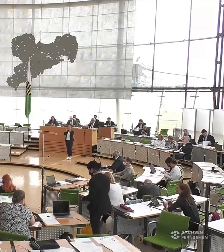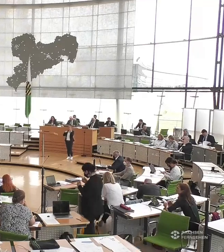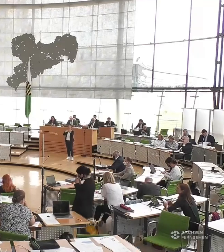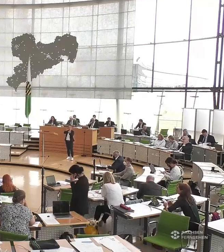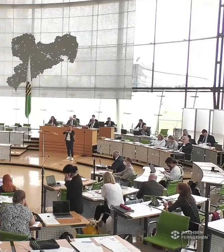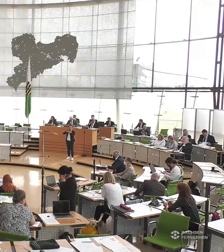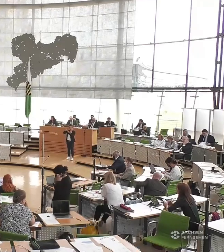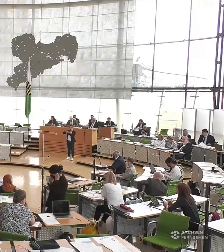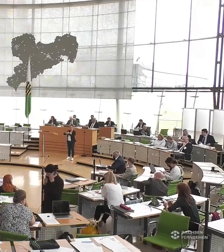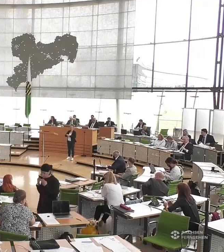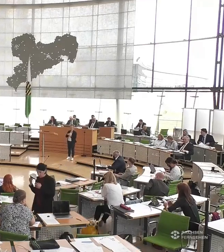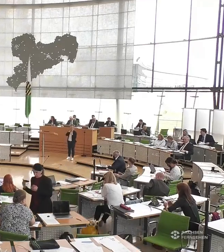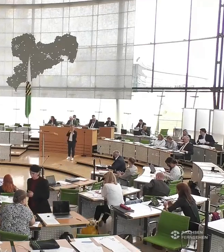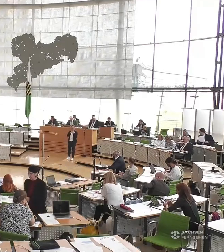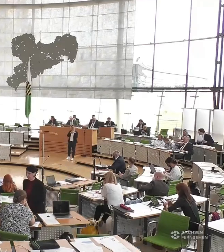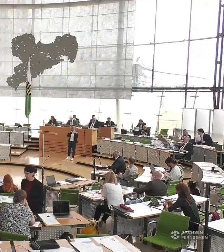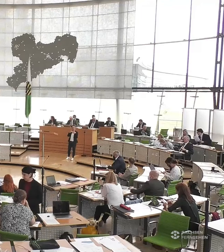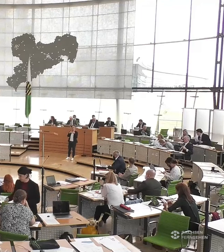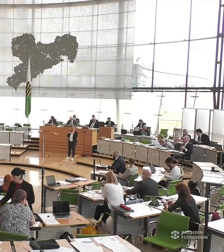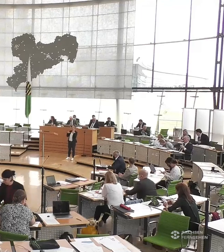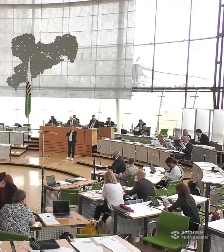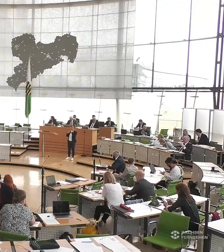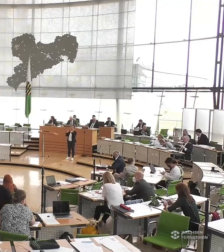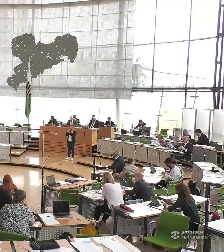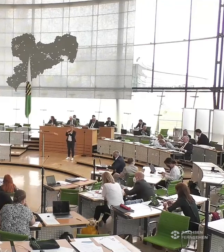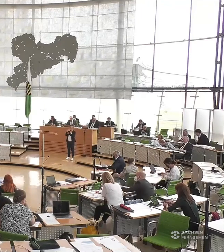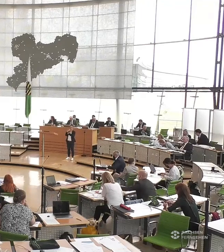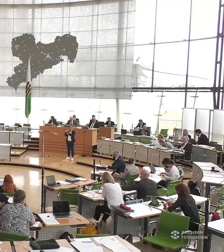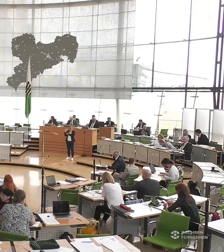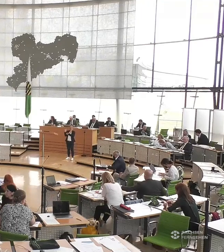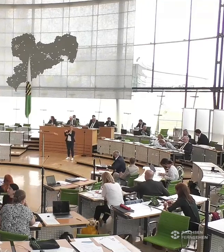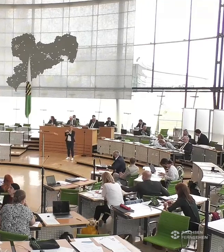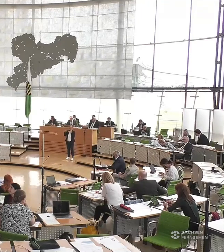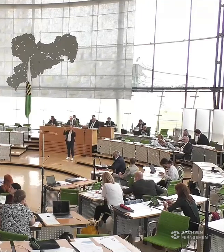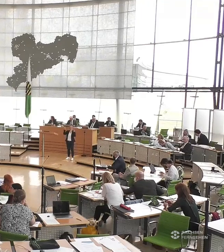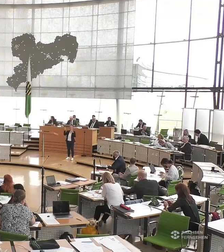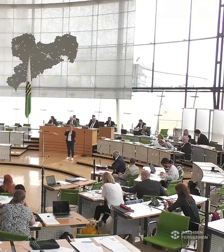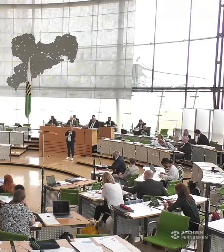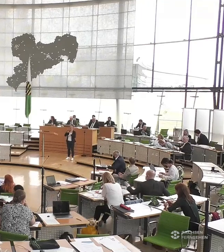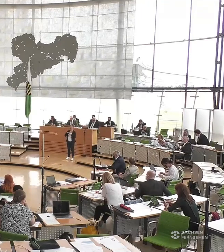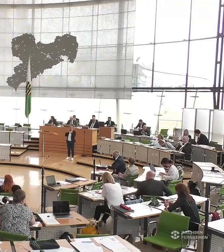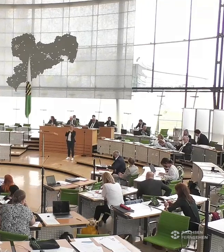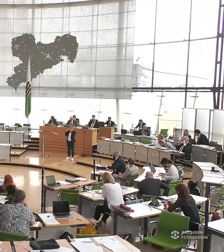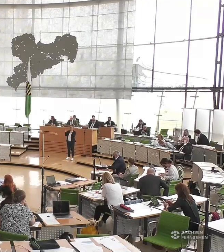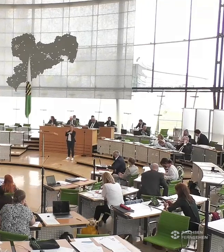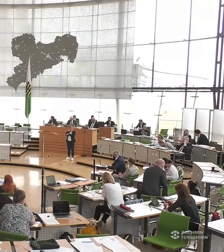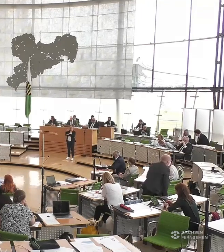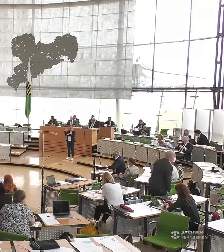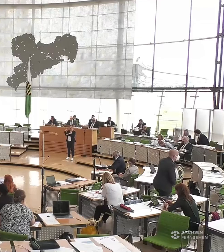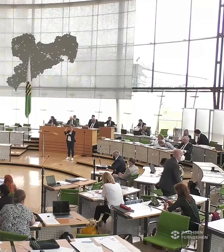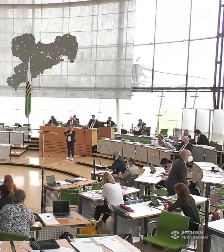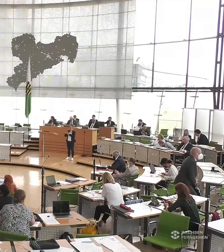Antrag der Fraktion Bündnis Grüne zum Thema Sachsen barrierefrei 2030,